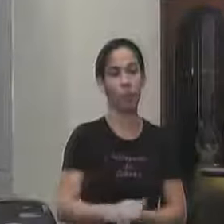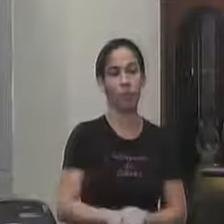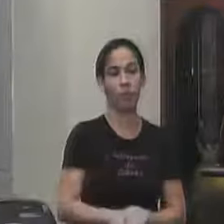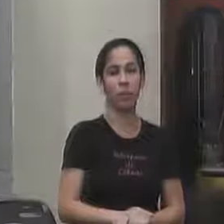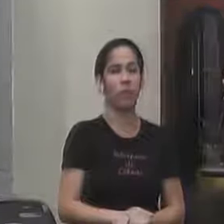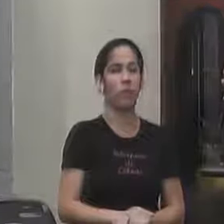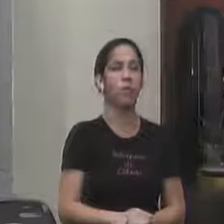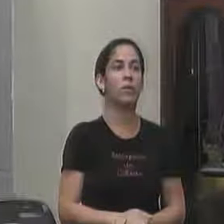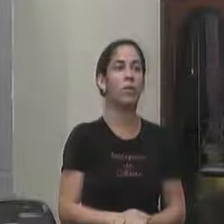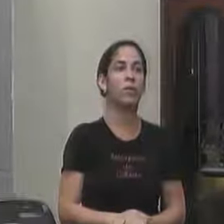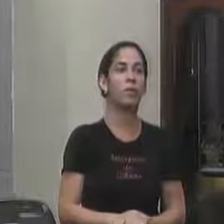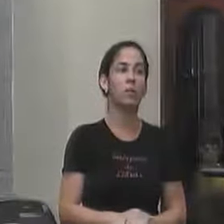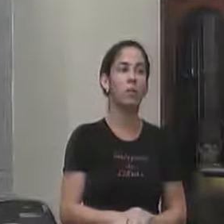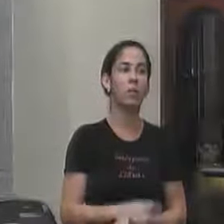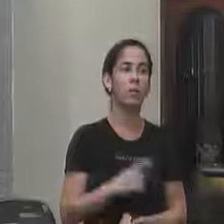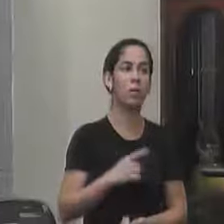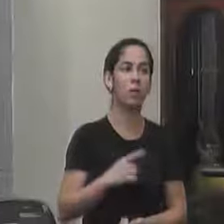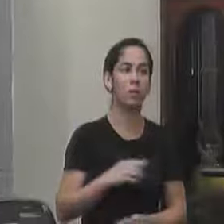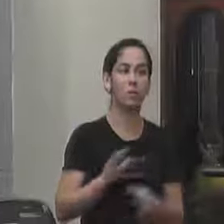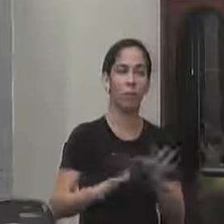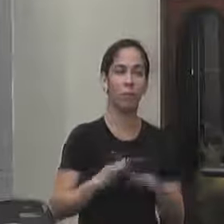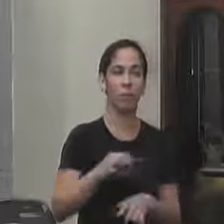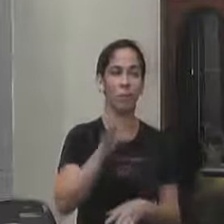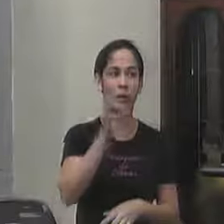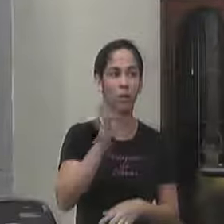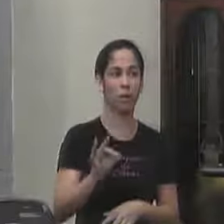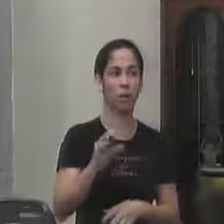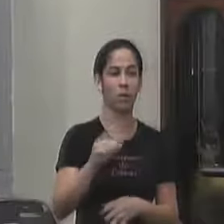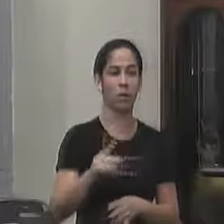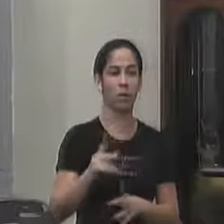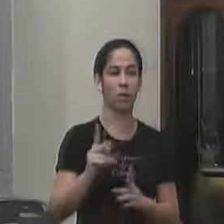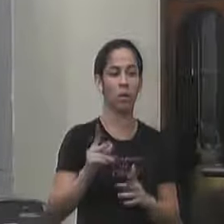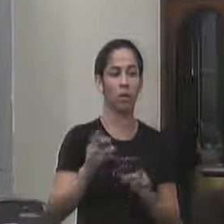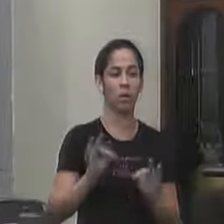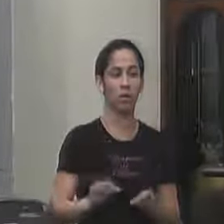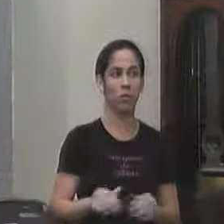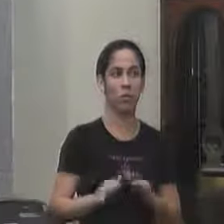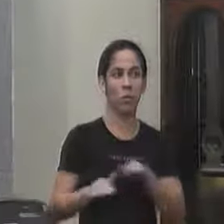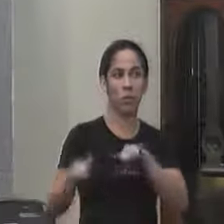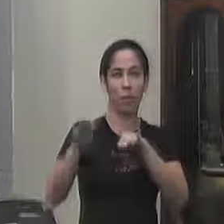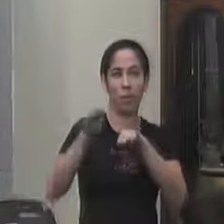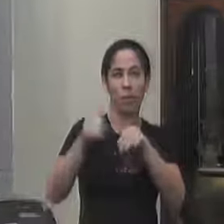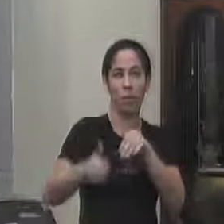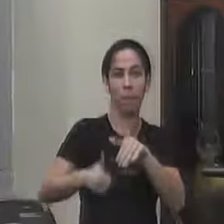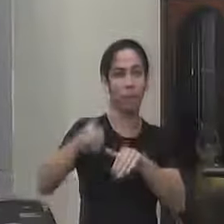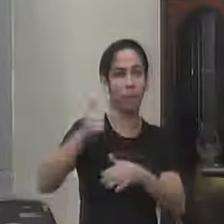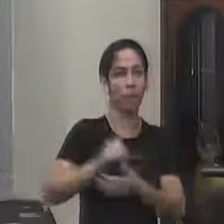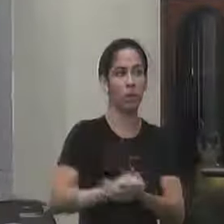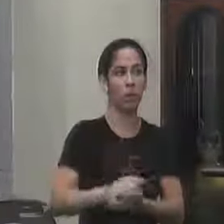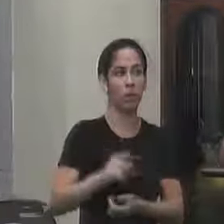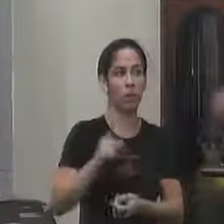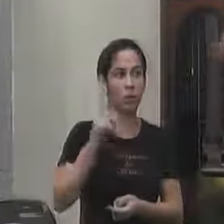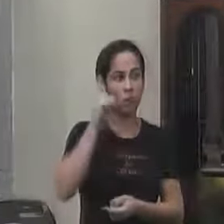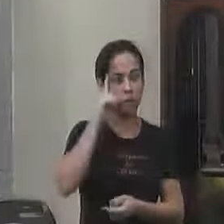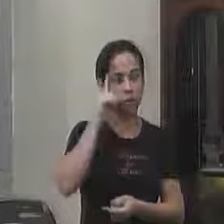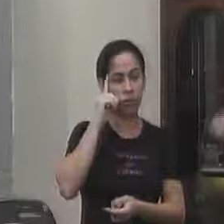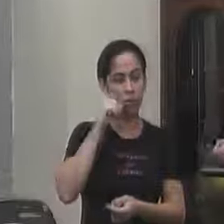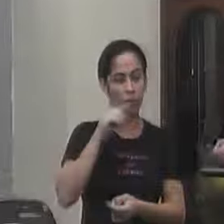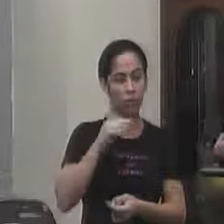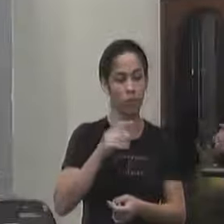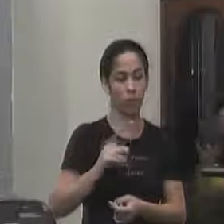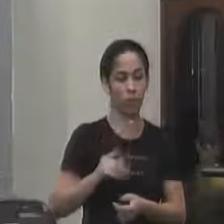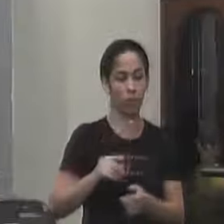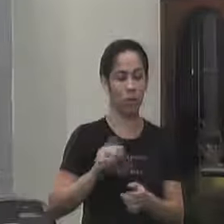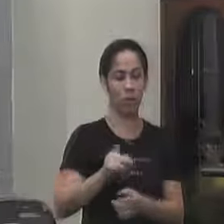então a gente tem o percentual tem sido cumprido até superior né Maria Lúcia diariamente a gente abre as